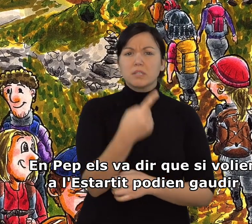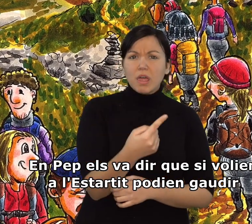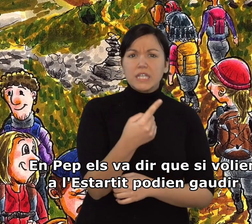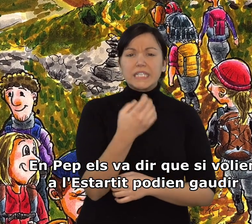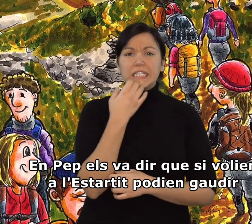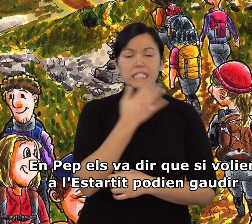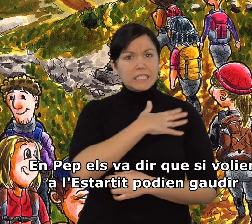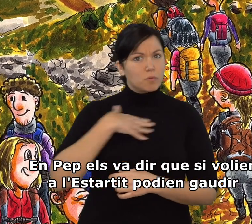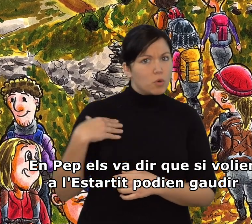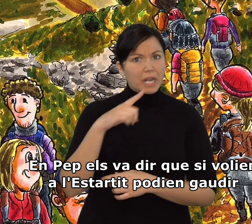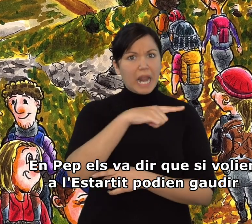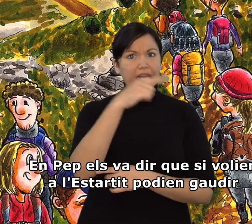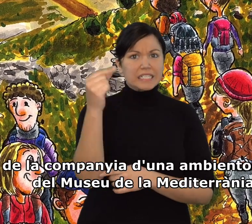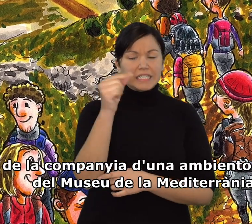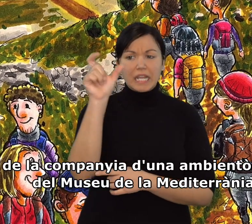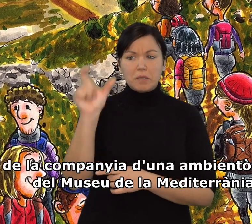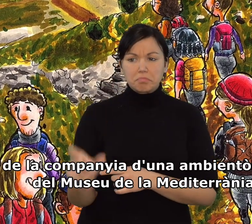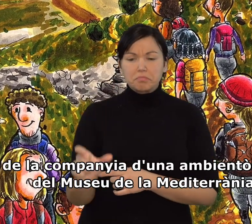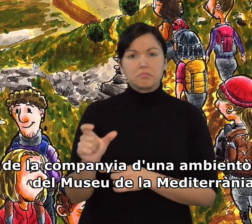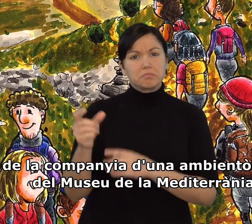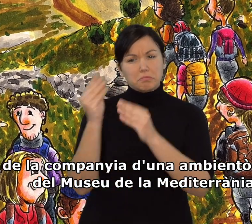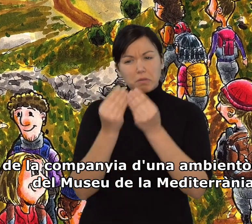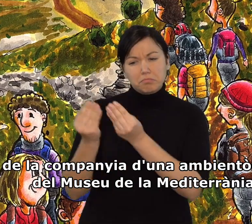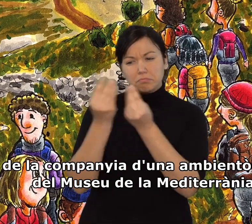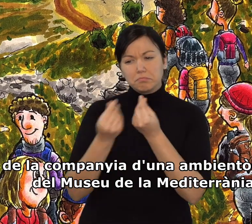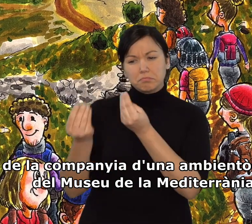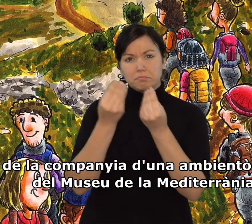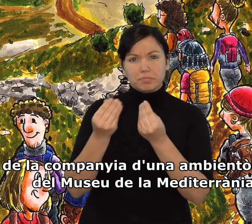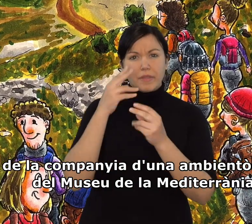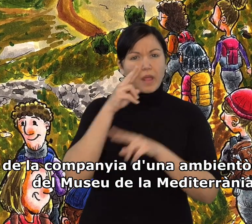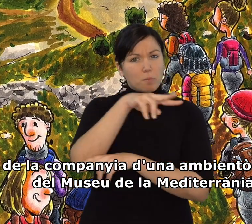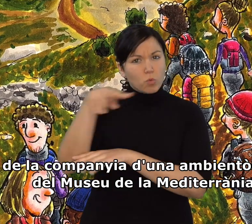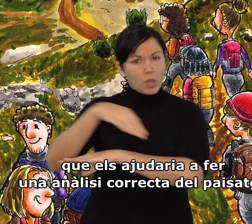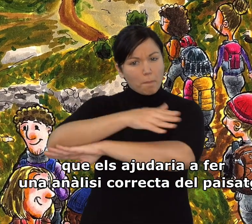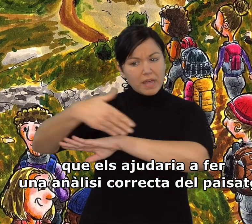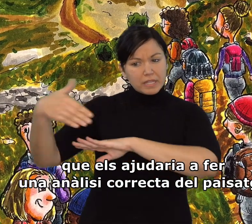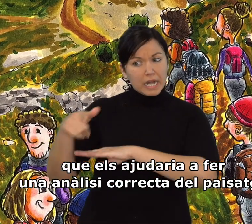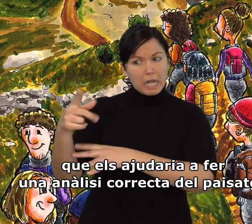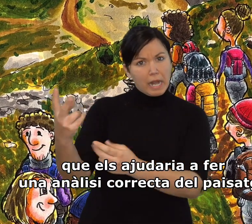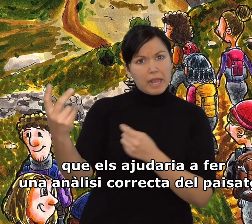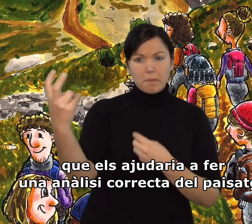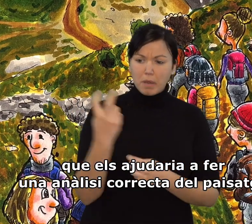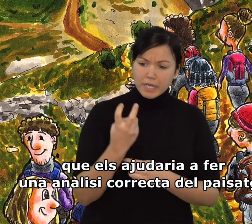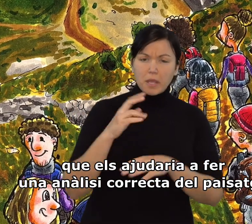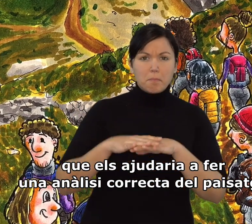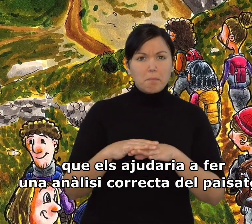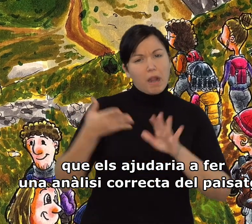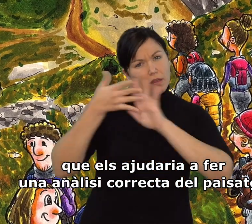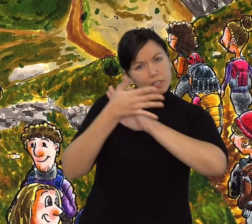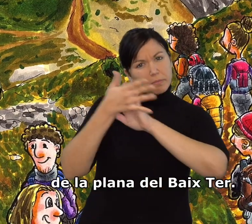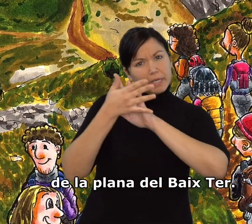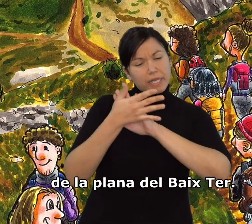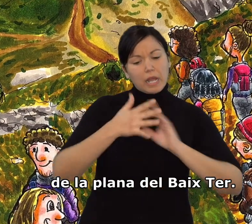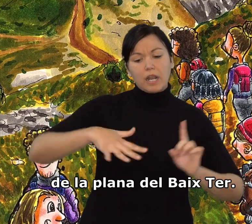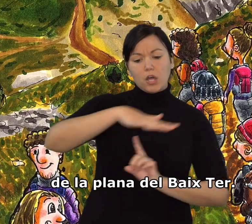que, si volien, a l'estartit podien gaudir de la companyia d'una ambientòloga del Museu de la Mediterrània, que els ajudaria a fer una anàlisi correcta del